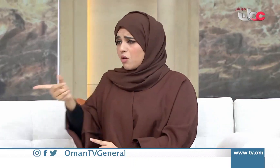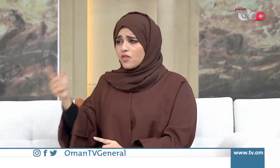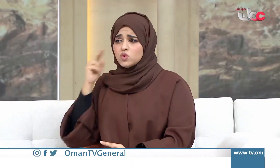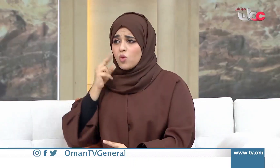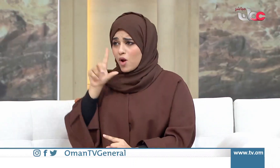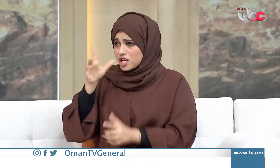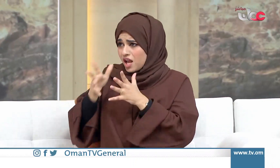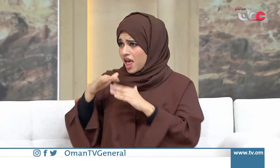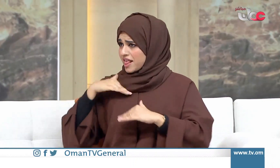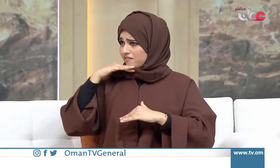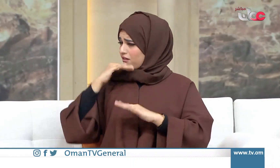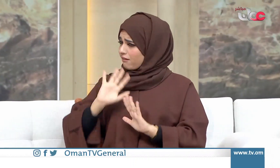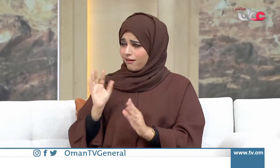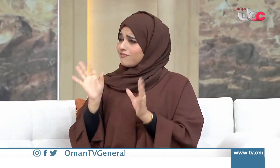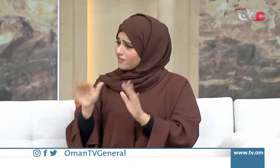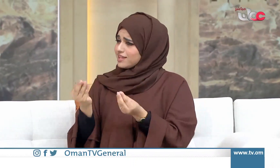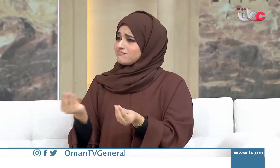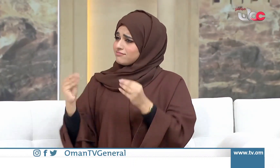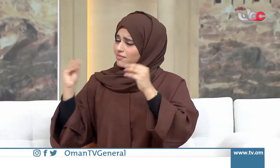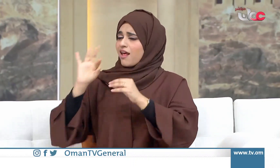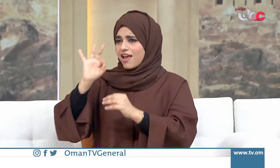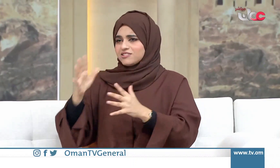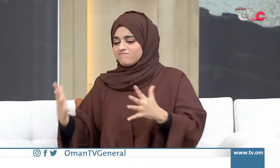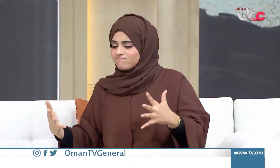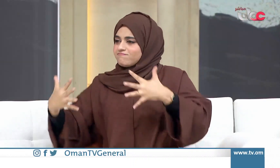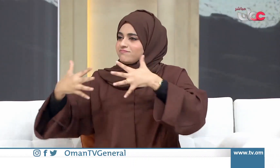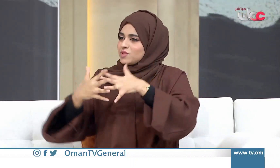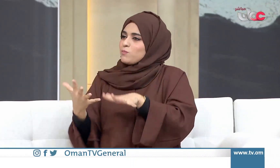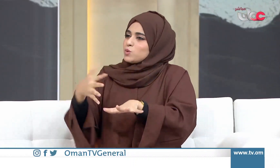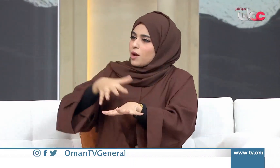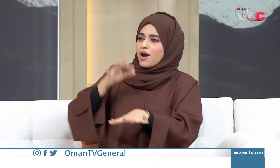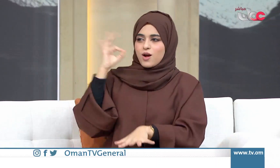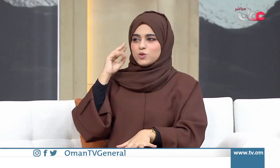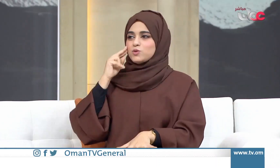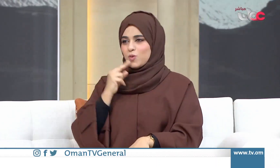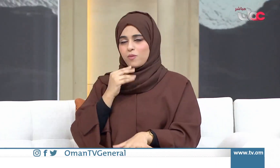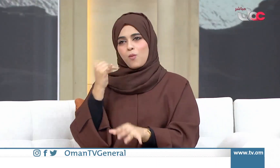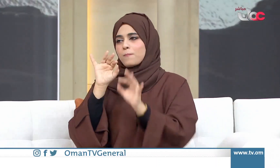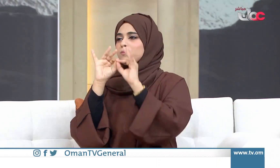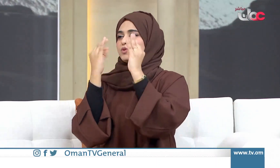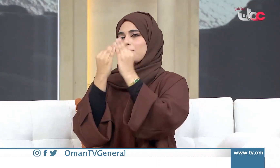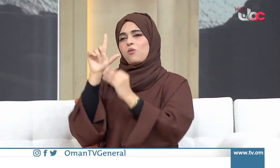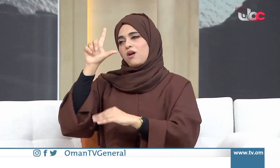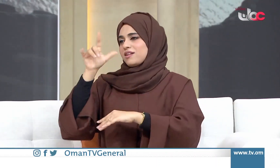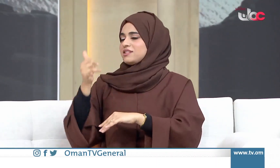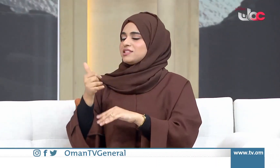الإشارة هي مخصصة للأشخاص السامعين لكن لا لغة الإشارة بإمكان حتى الأشخاص من دولة عقة السامعية